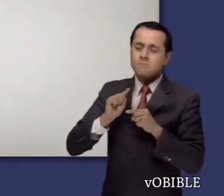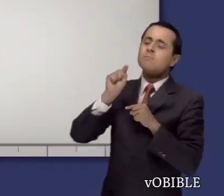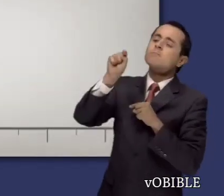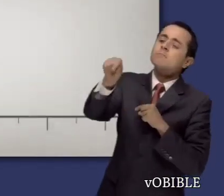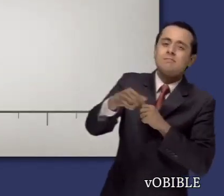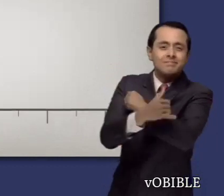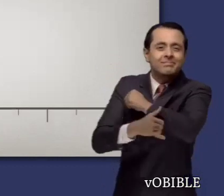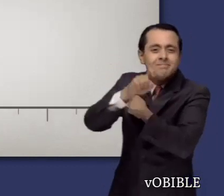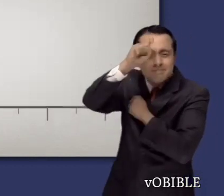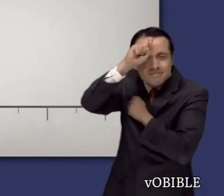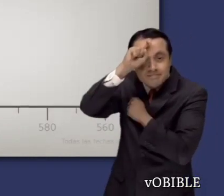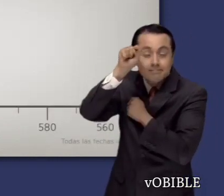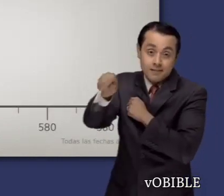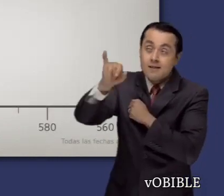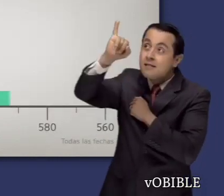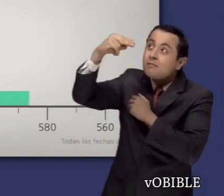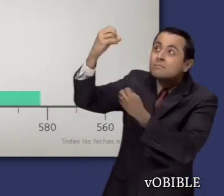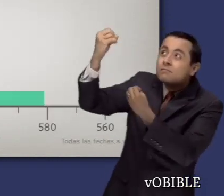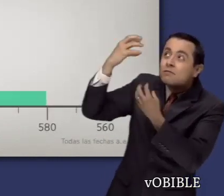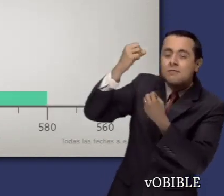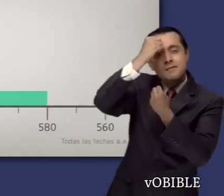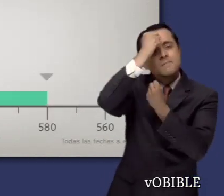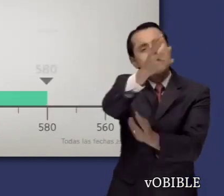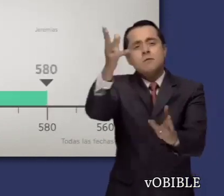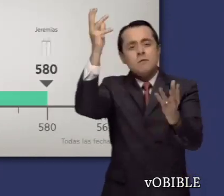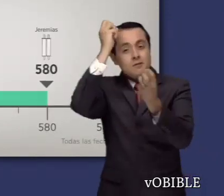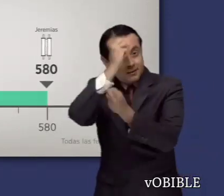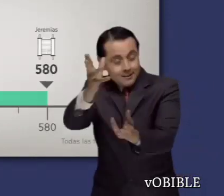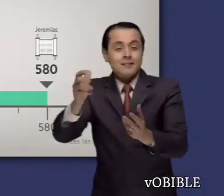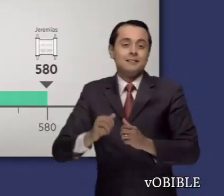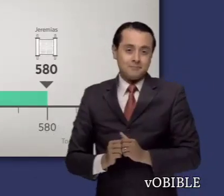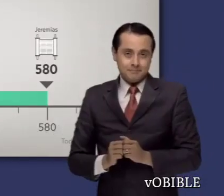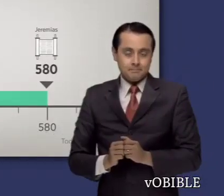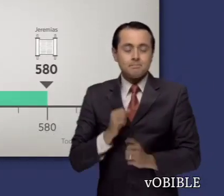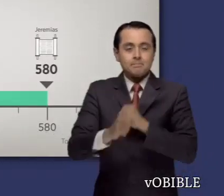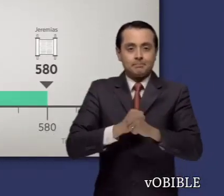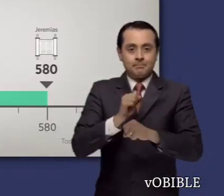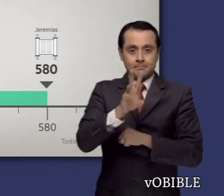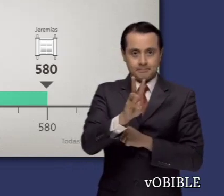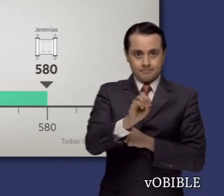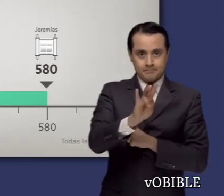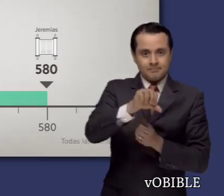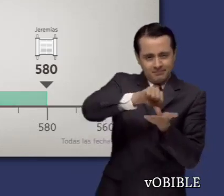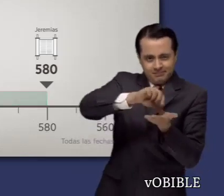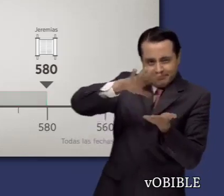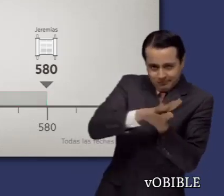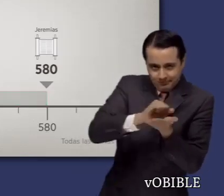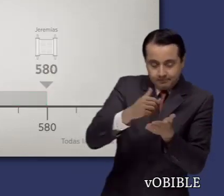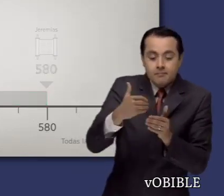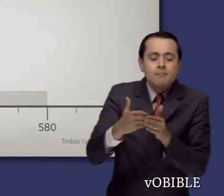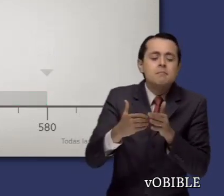El libro de Jeremías se completó en el quinientos ochenta antes de la Era Común, veintisiete años después de la destrucción de